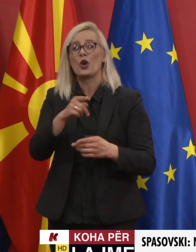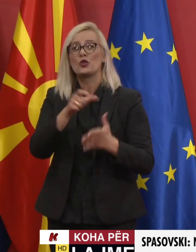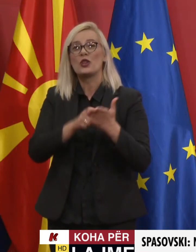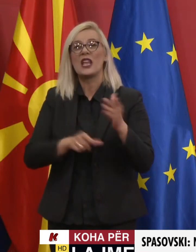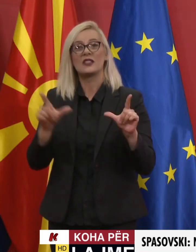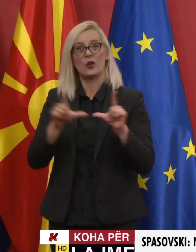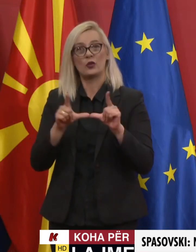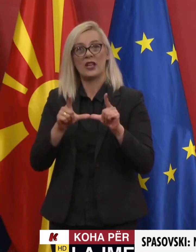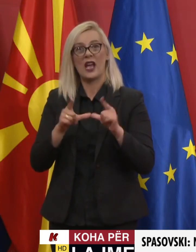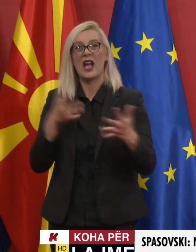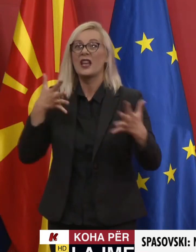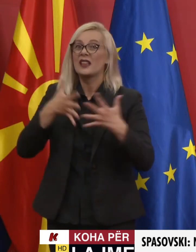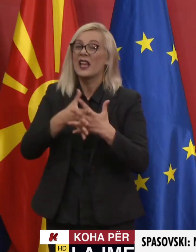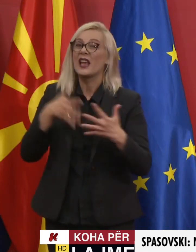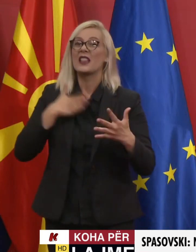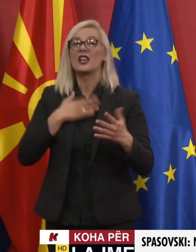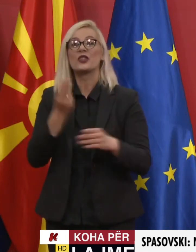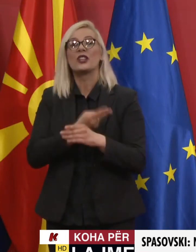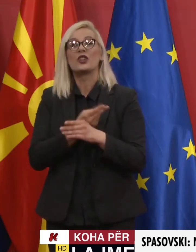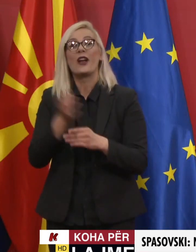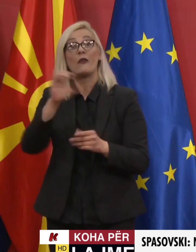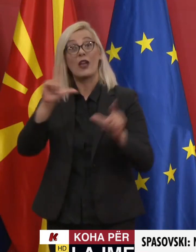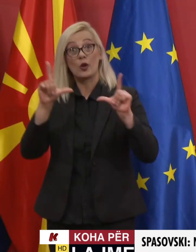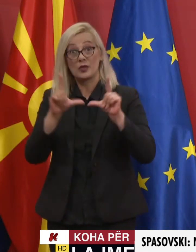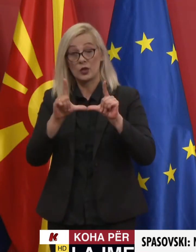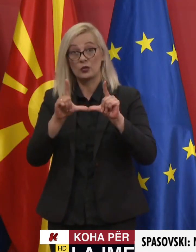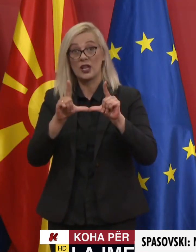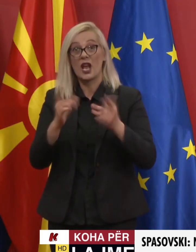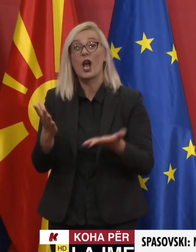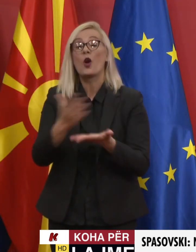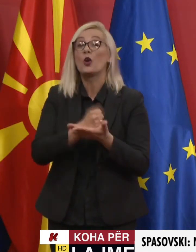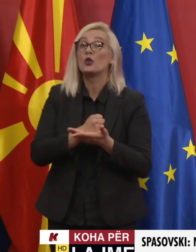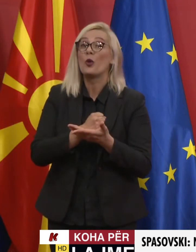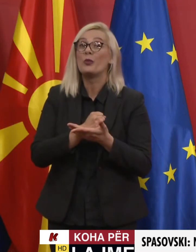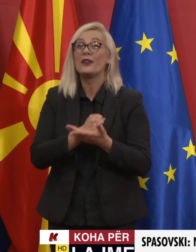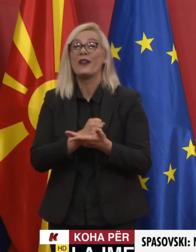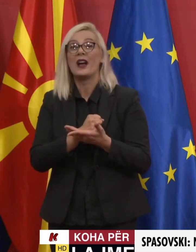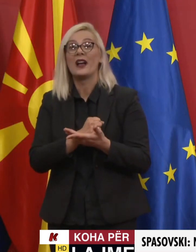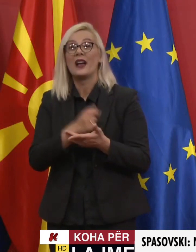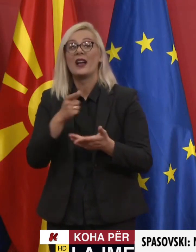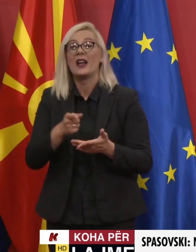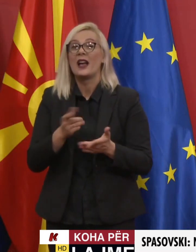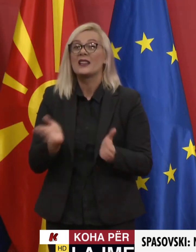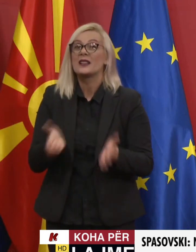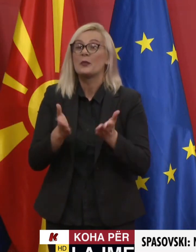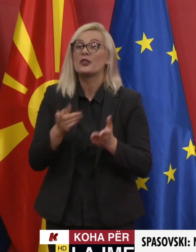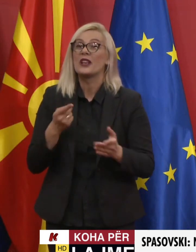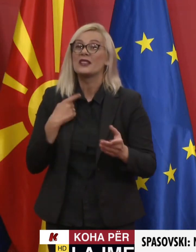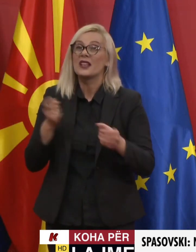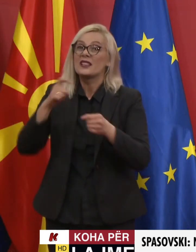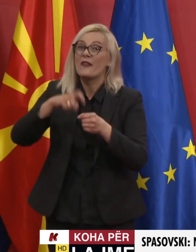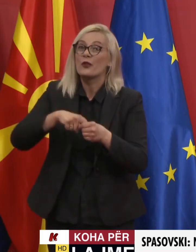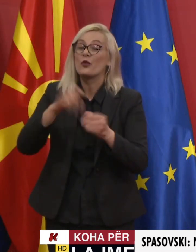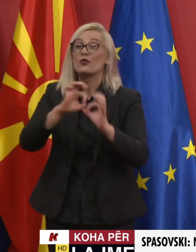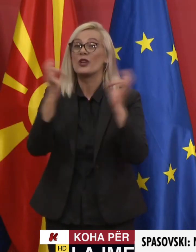nisje në negociatave për antarësim. A i tha se tashmë është përcaktuar korë një za negociuese për antarësim të vendit në bashkimin Evropian